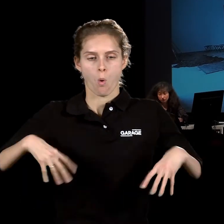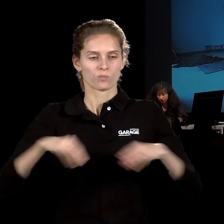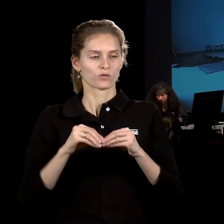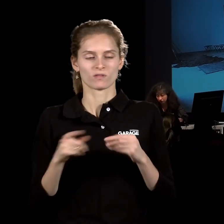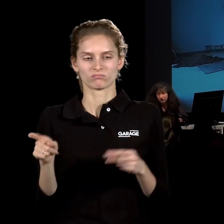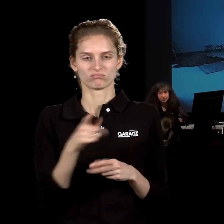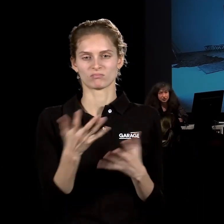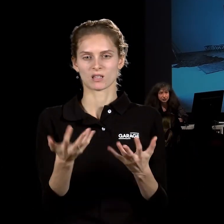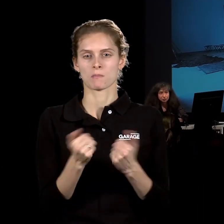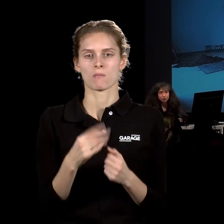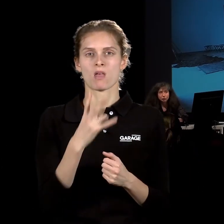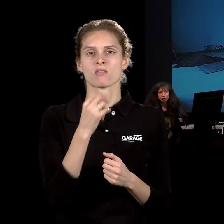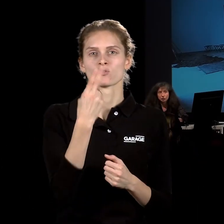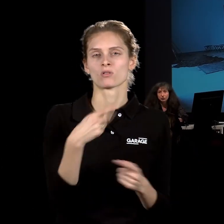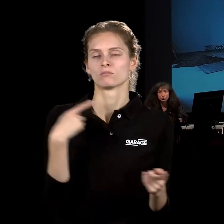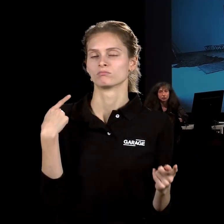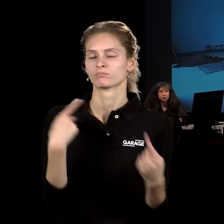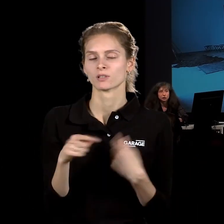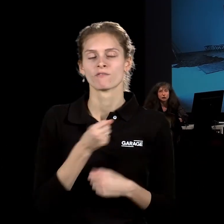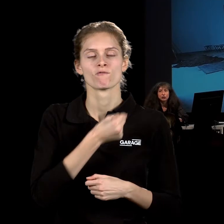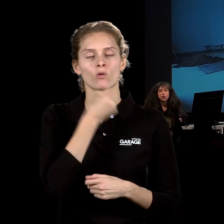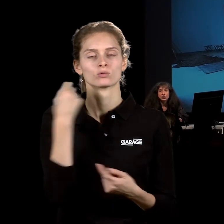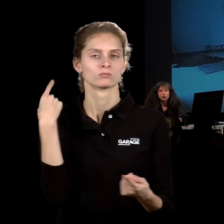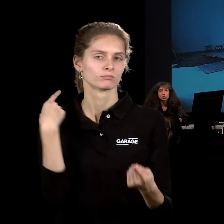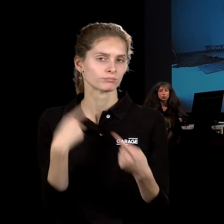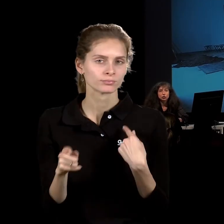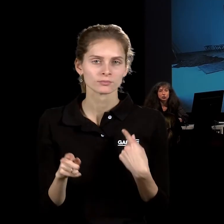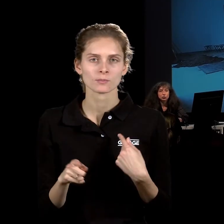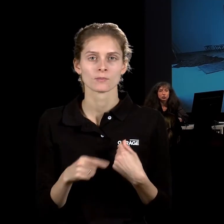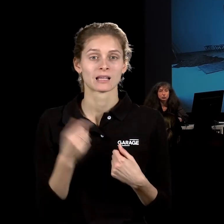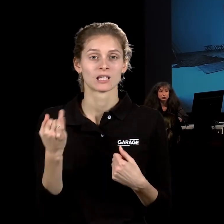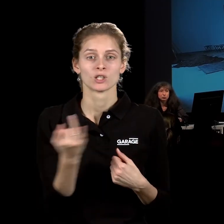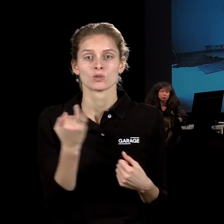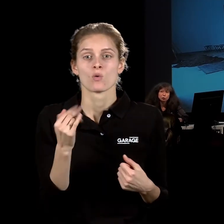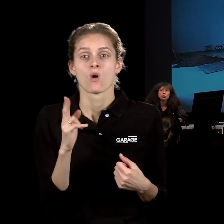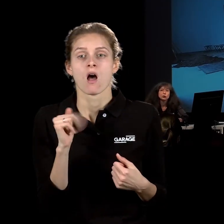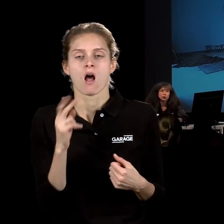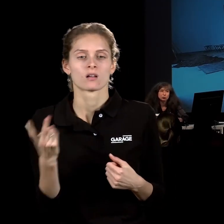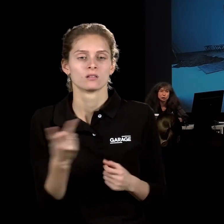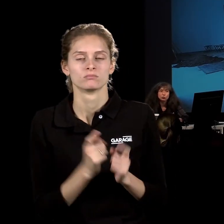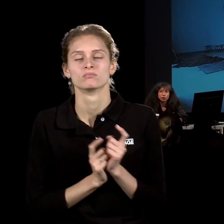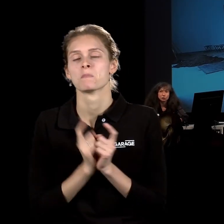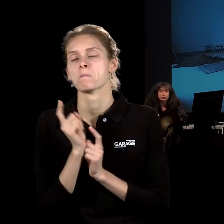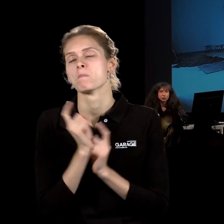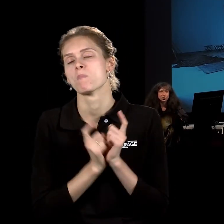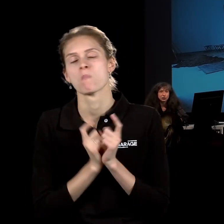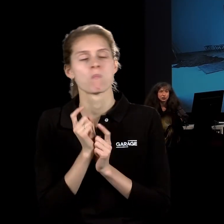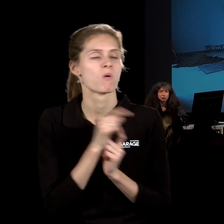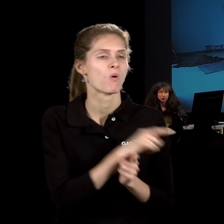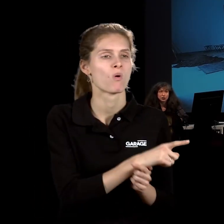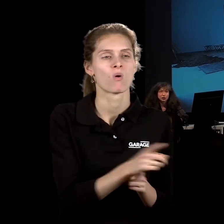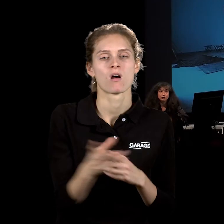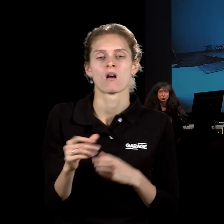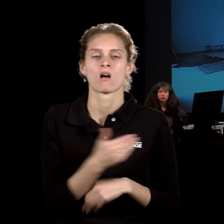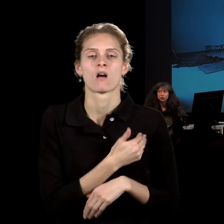разных национальностей, потому что они разного возраста. И это история, как эти люди борются за эту возможность быть вместе.